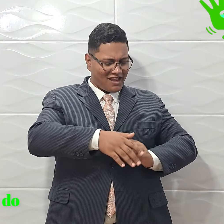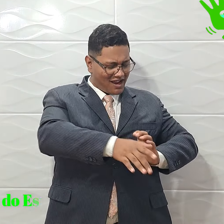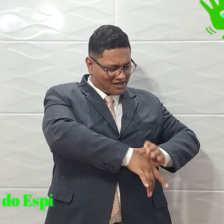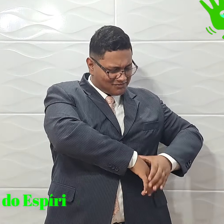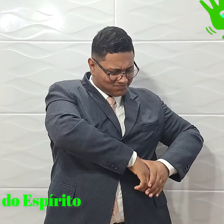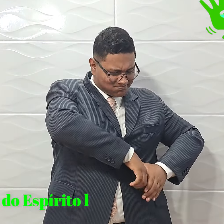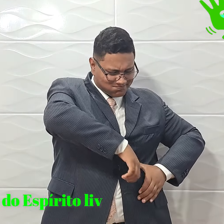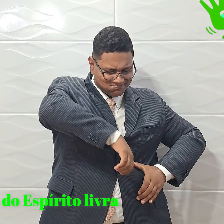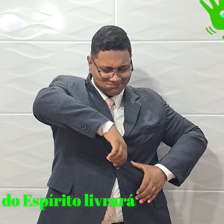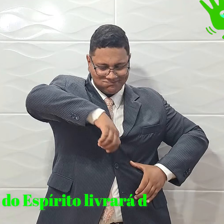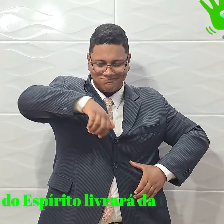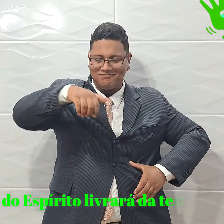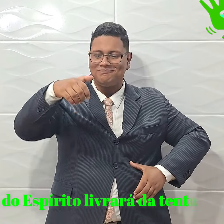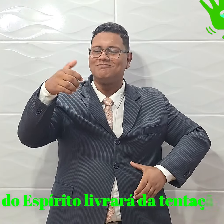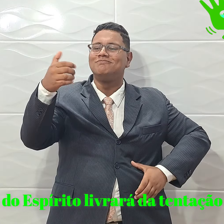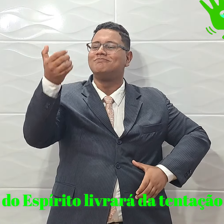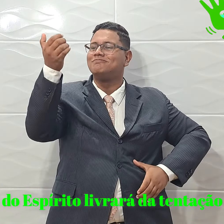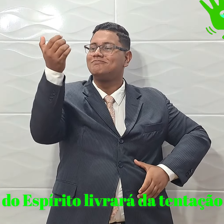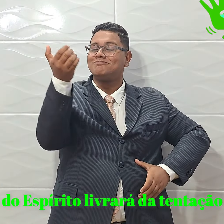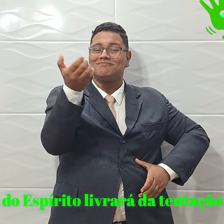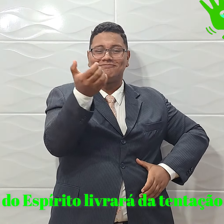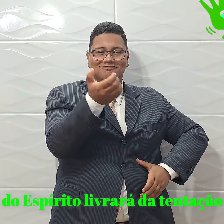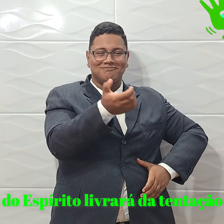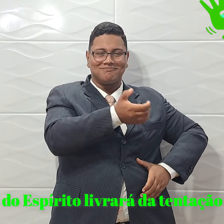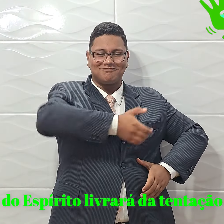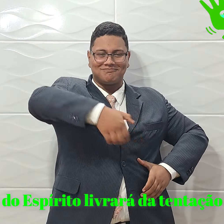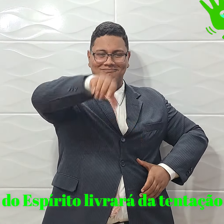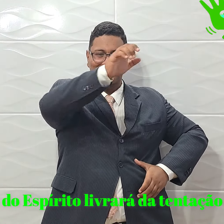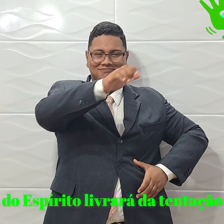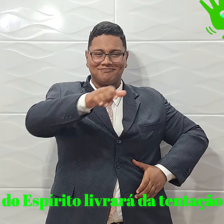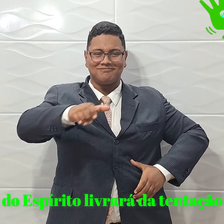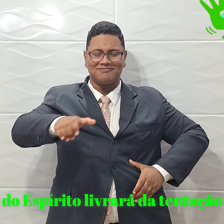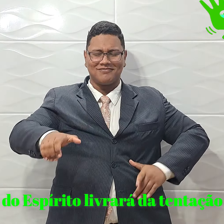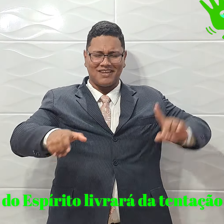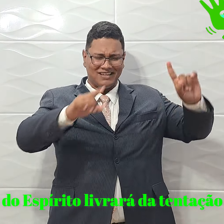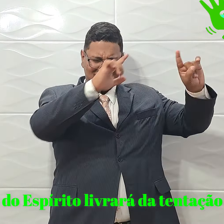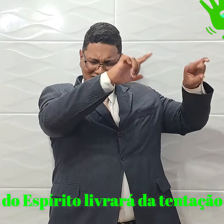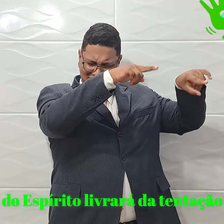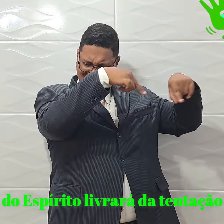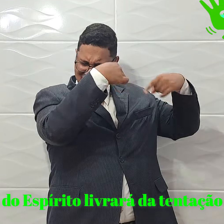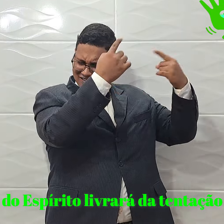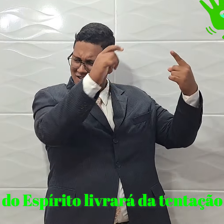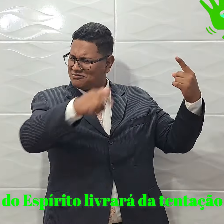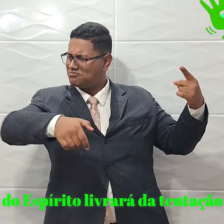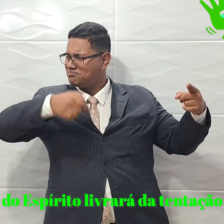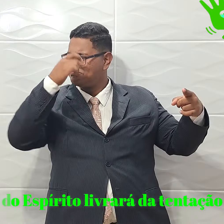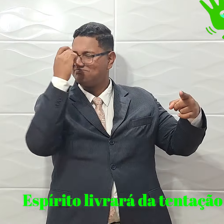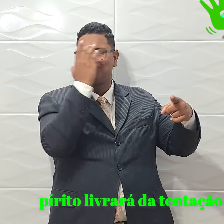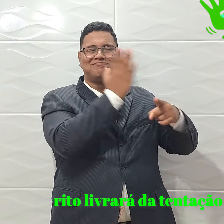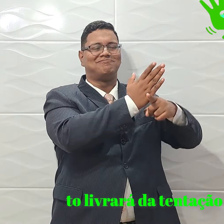espada do Espírito Livrará da tentação